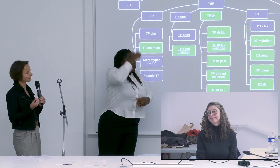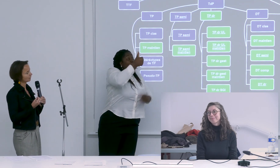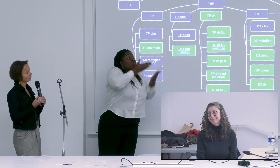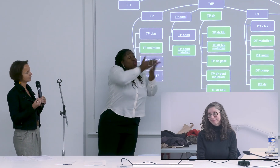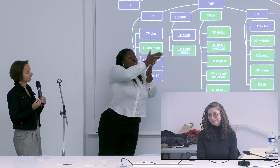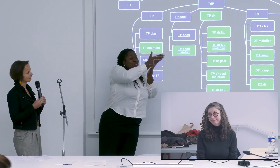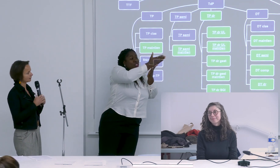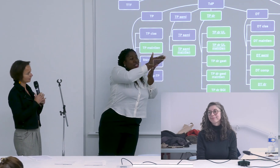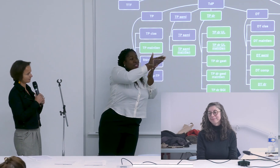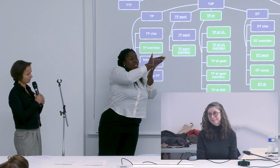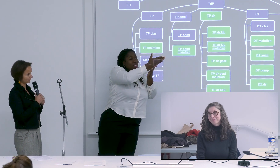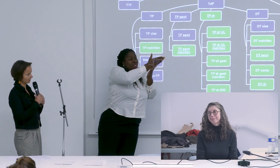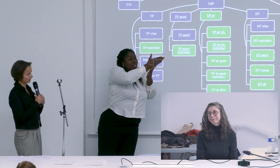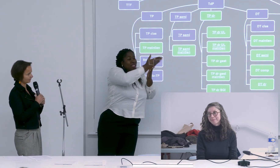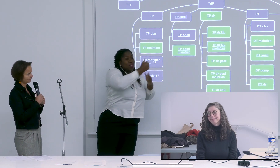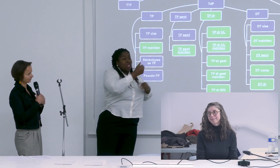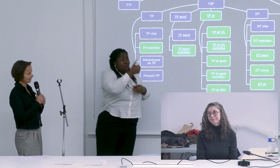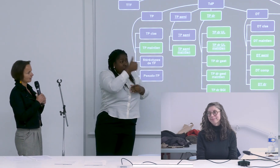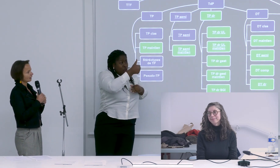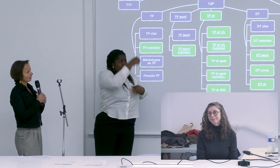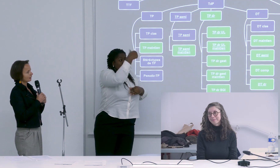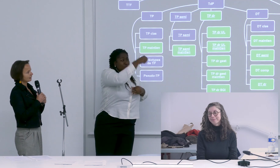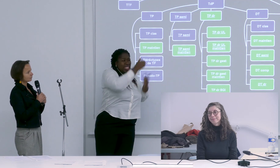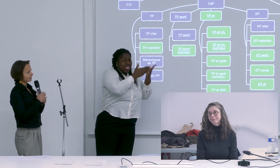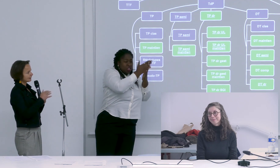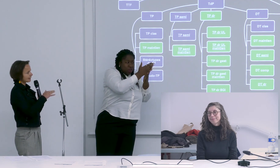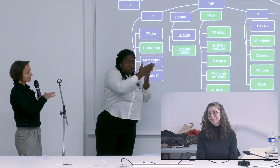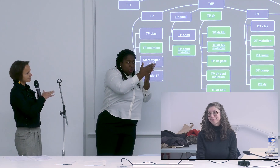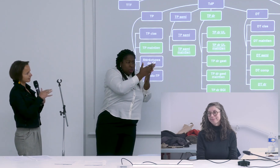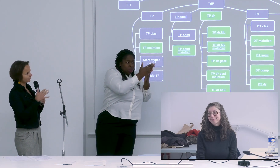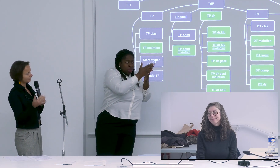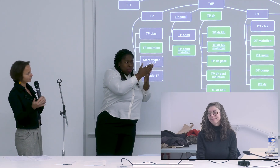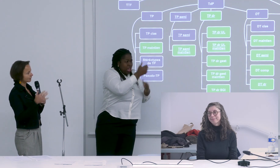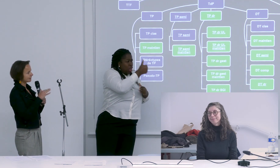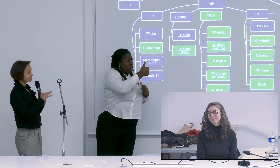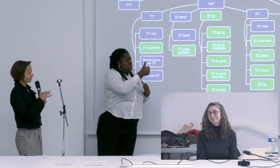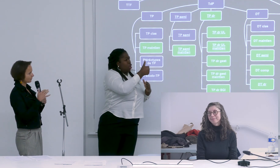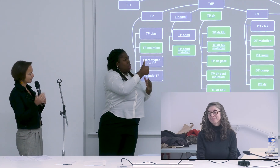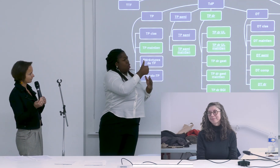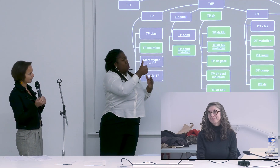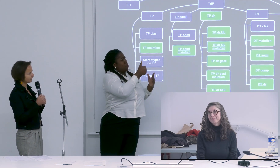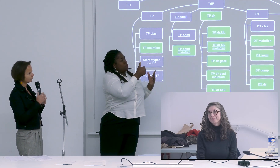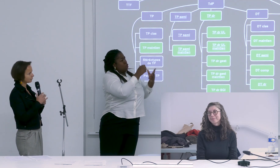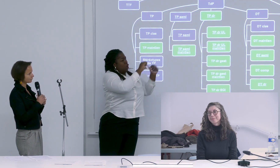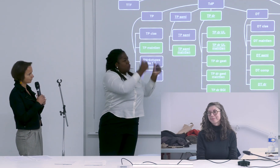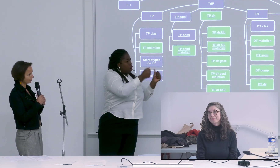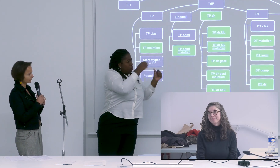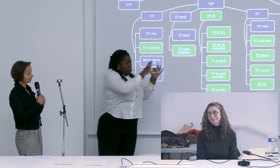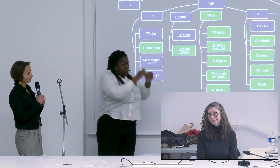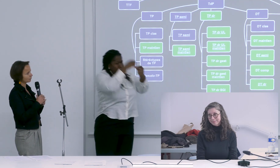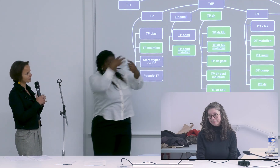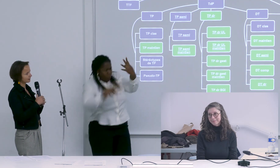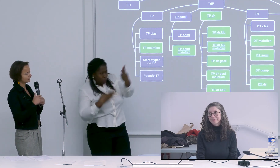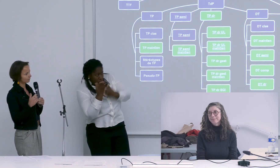même entité sémantique et donc il y a cette forme de glissement cette forme d'évolution